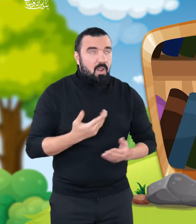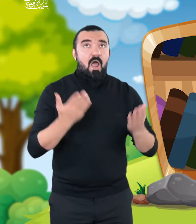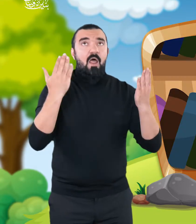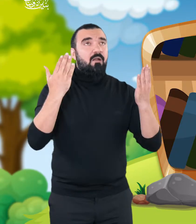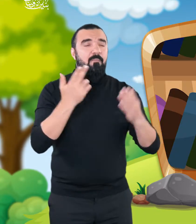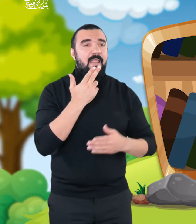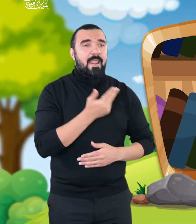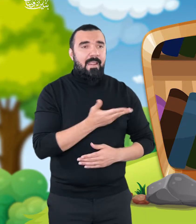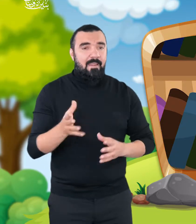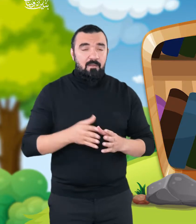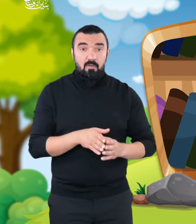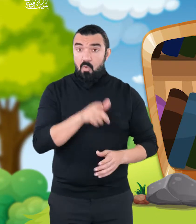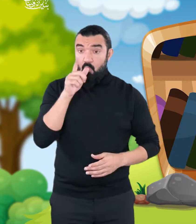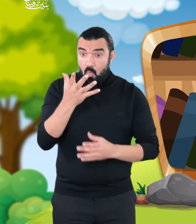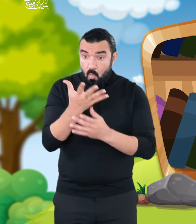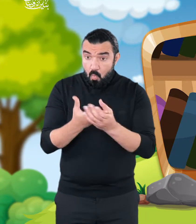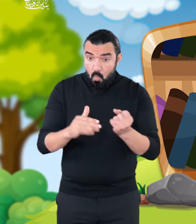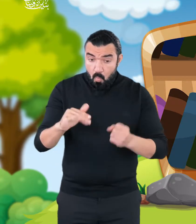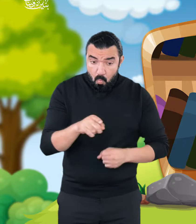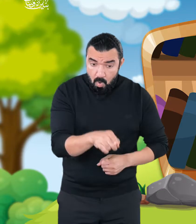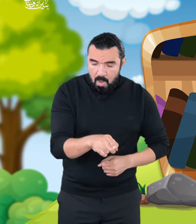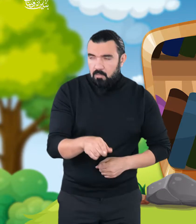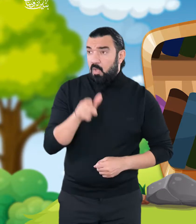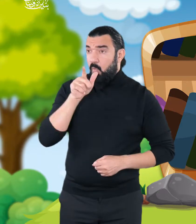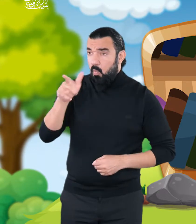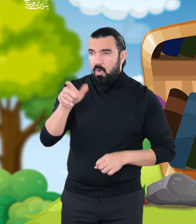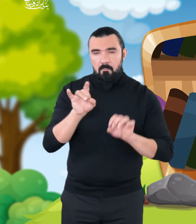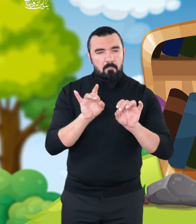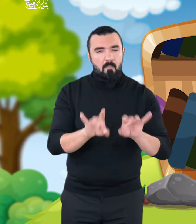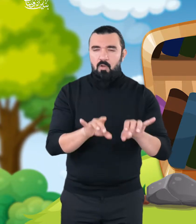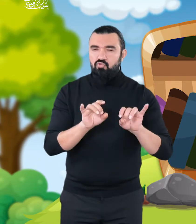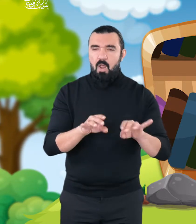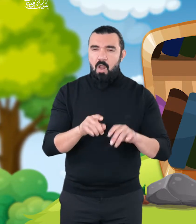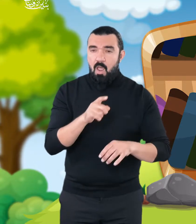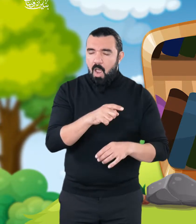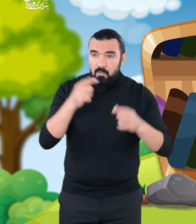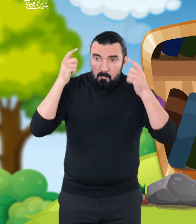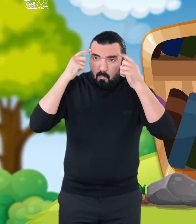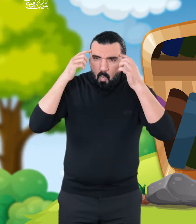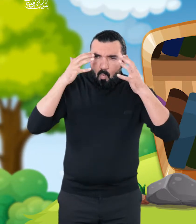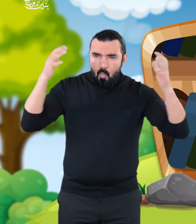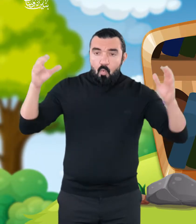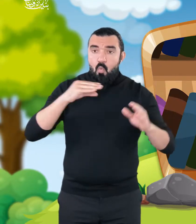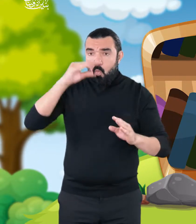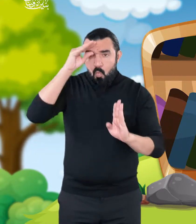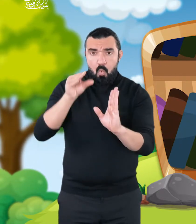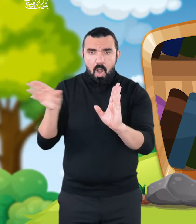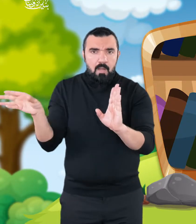ولدك هذا أعطاه الله ذكاء واستطاع أن يحفظ القرآن الكريم